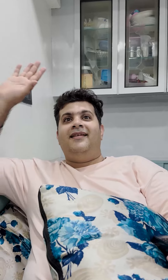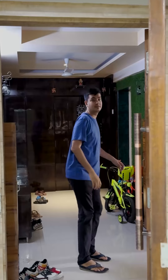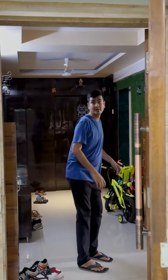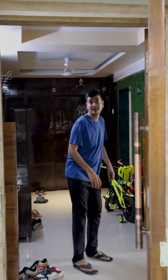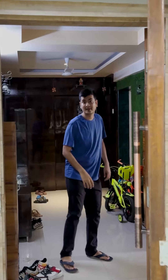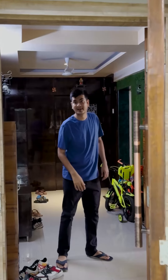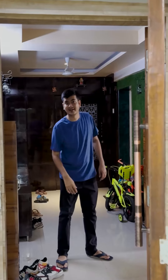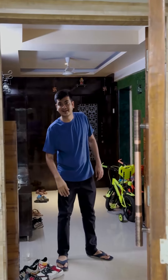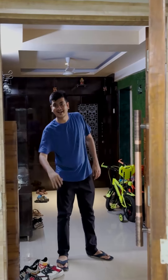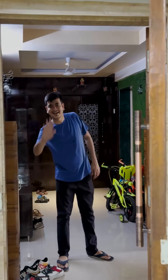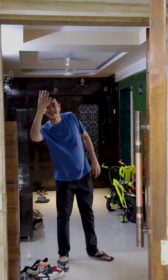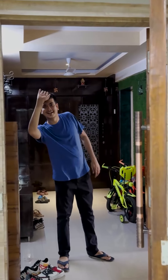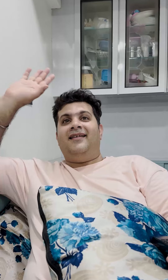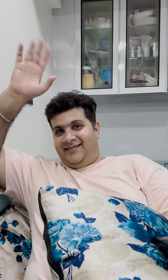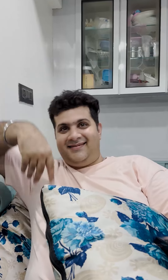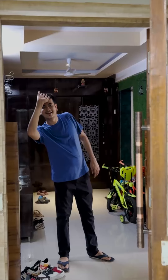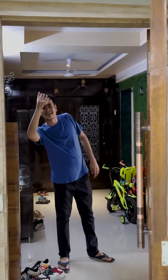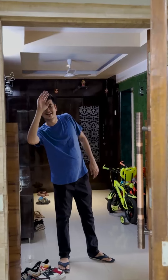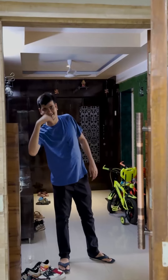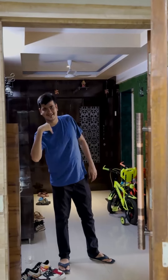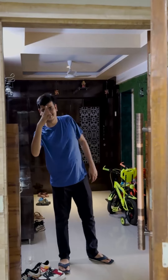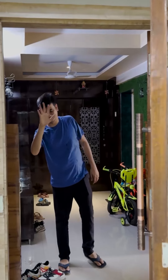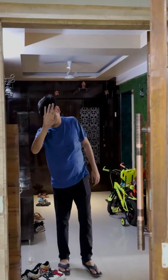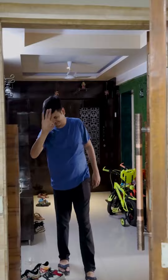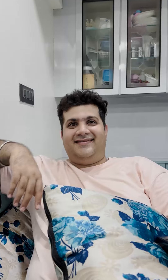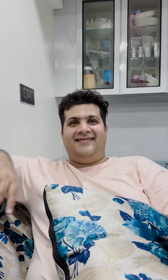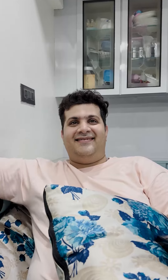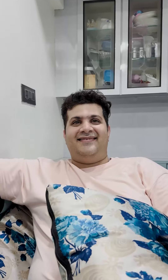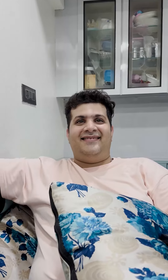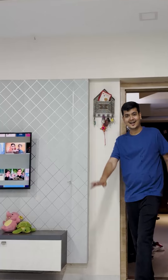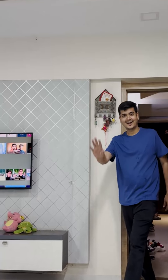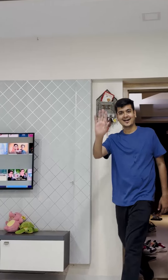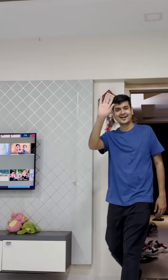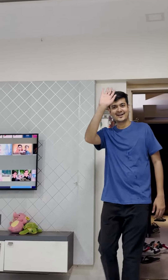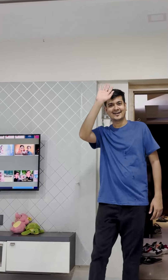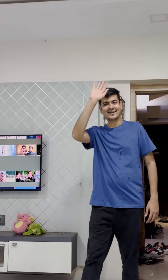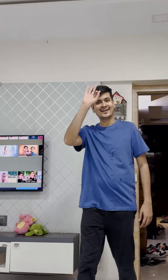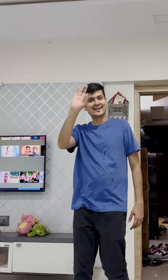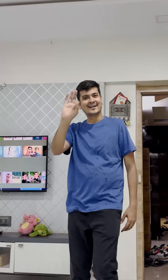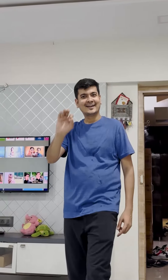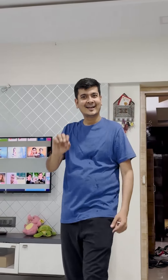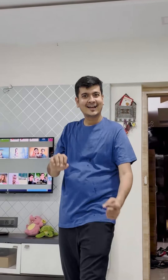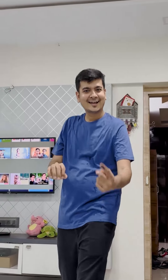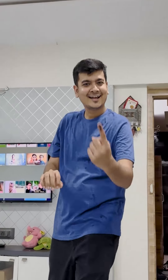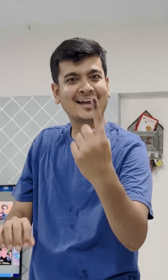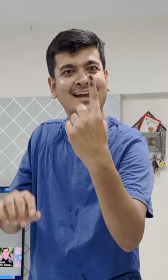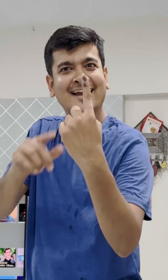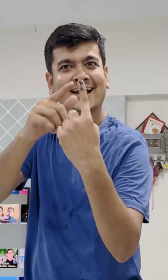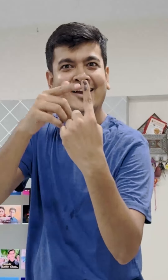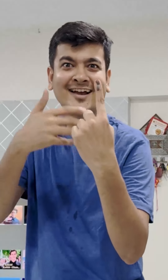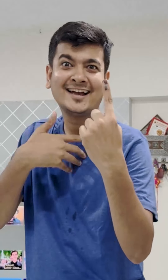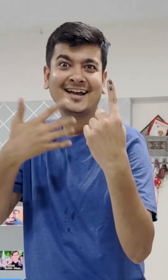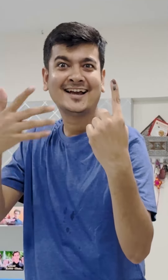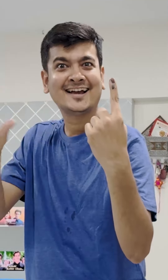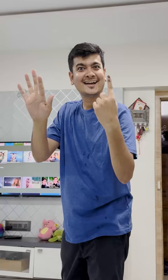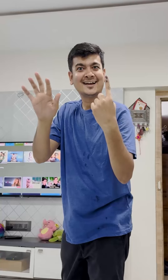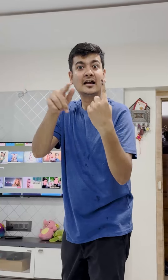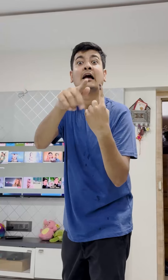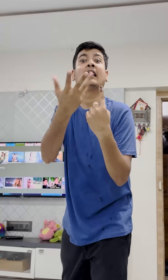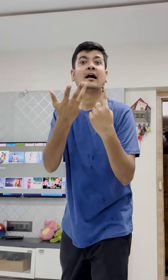हाई ए आना रुकाता हूँ कैसा है देख मैंने वोट किया तेरा